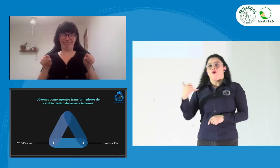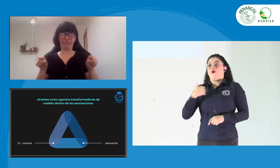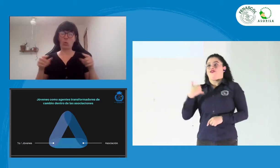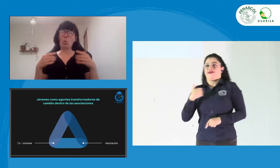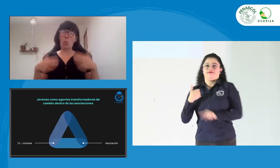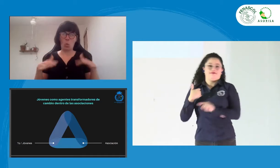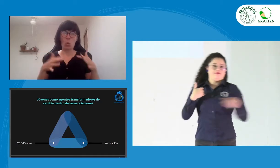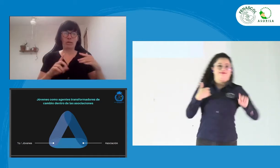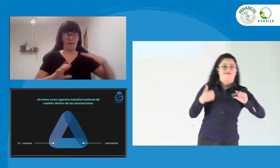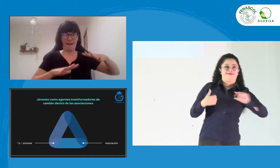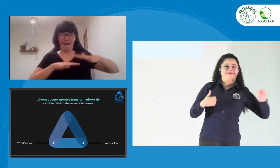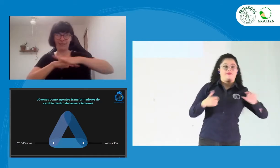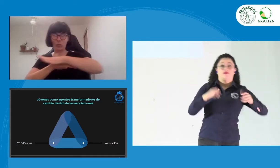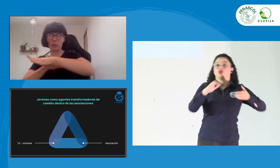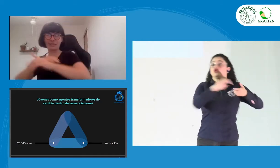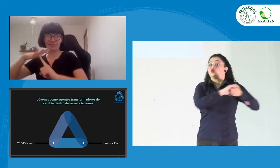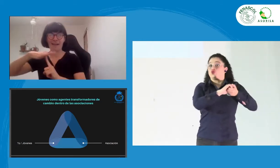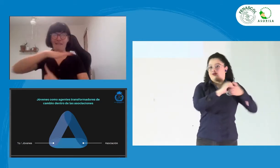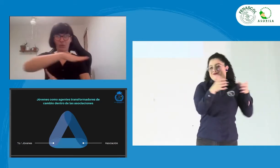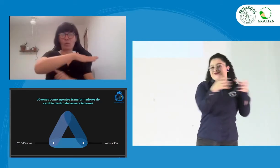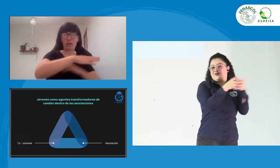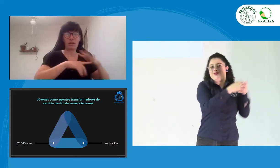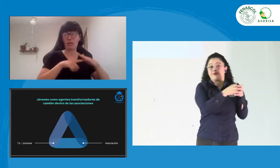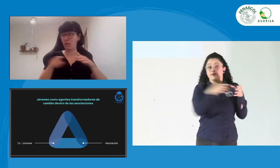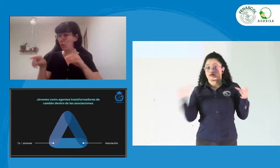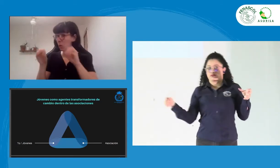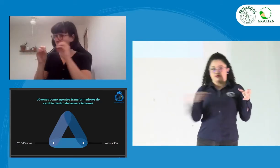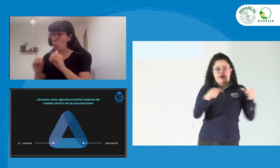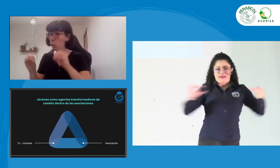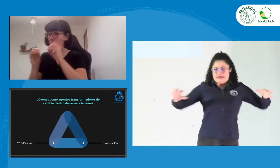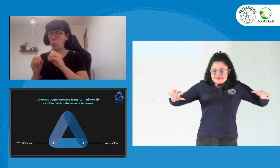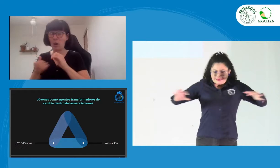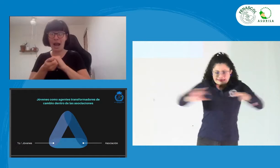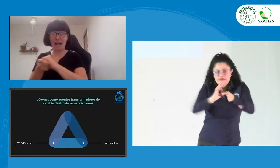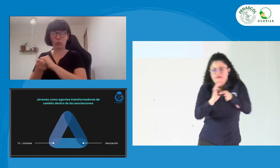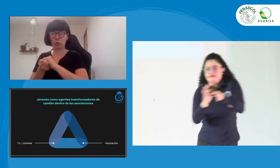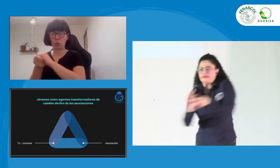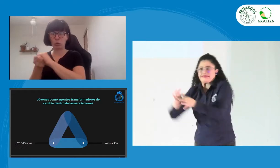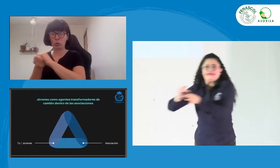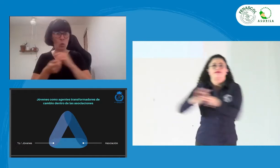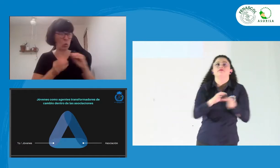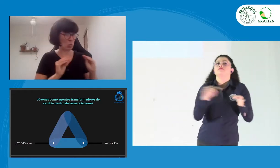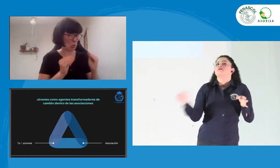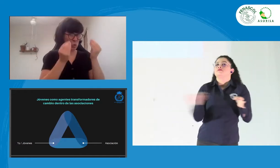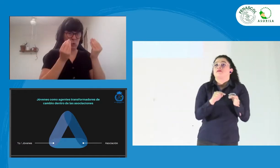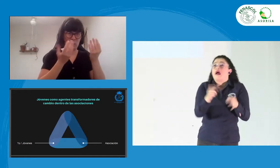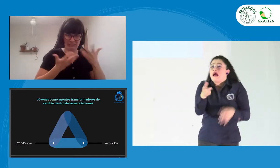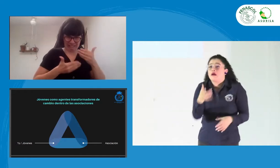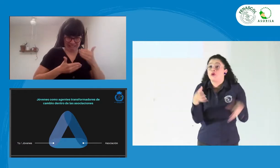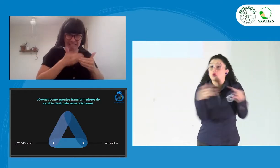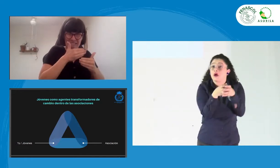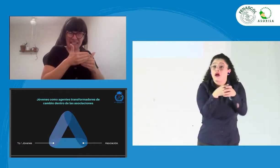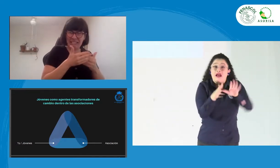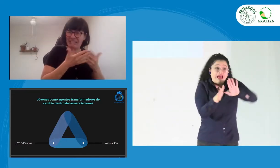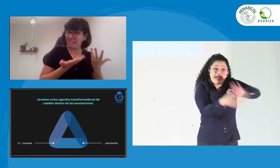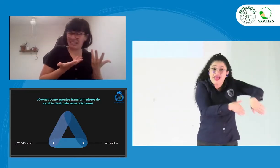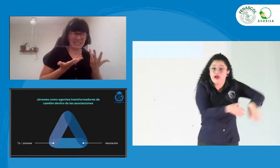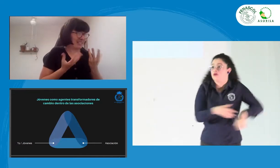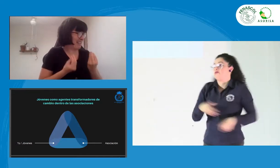juventud. Las asociaciones y la juventud deben estar en ese nivel horizontal. No pueden existir